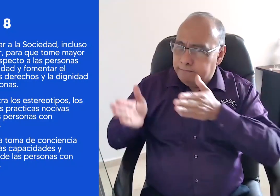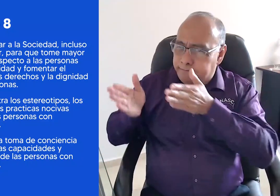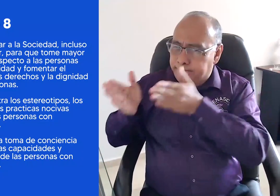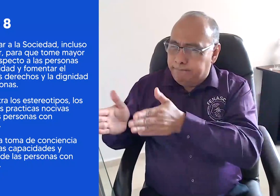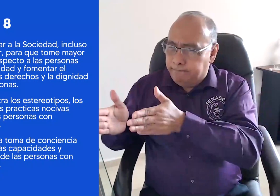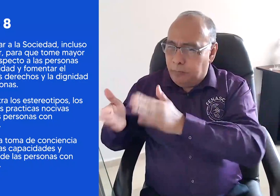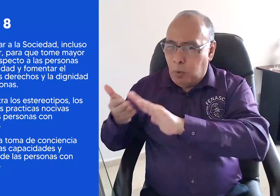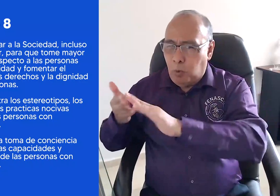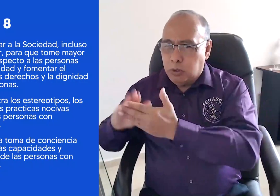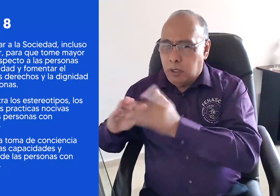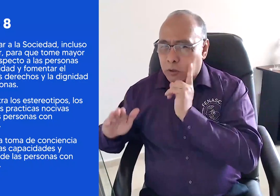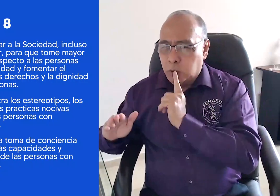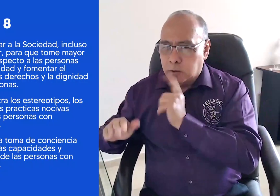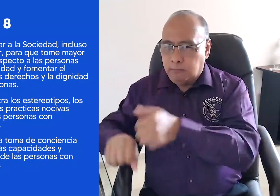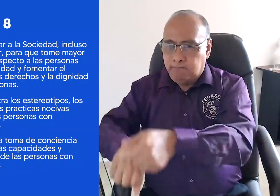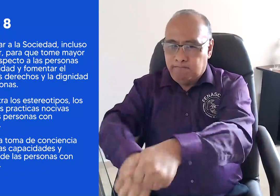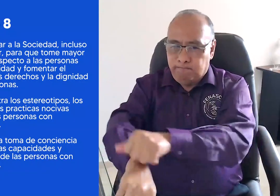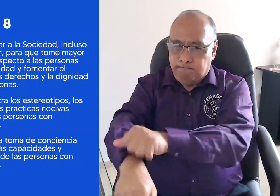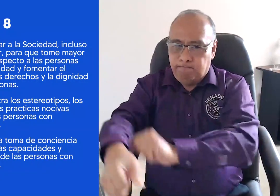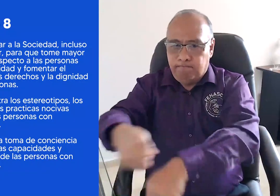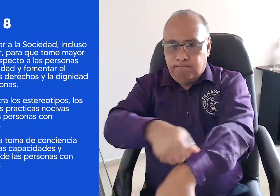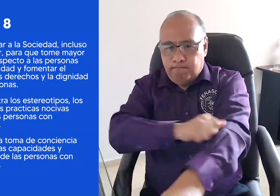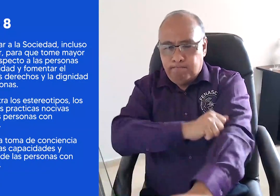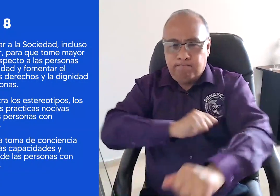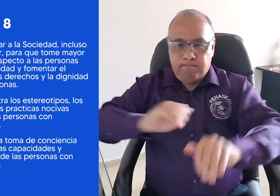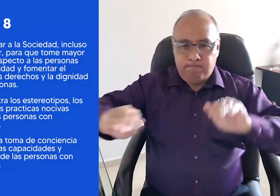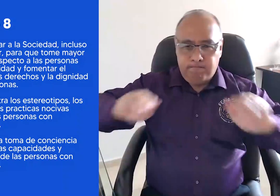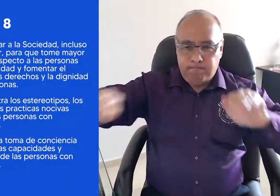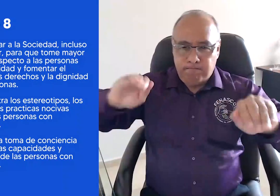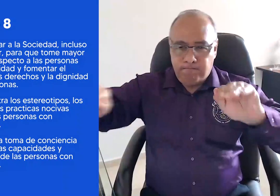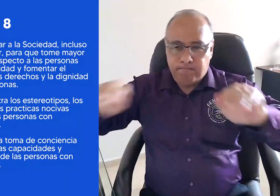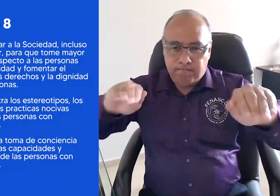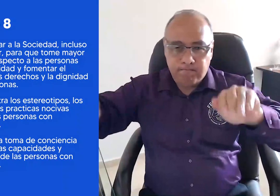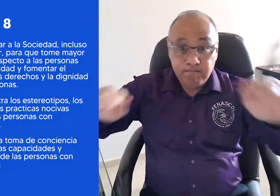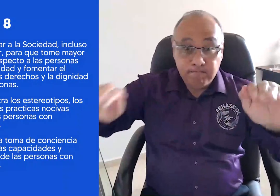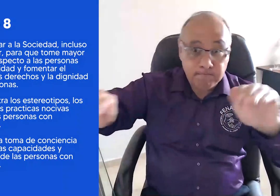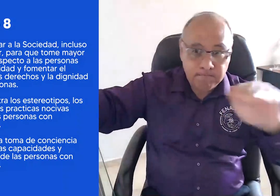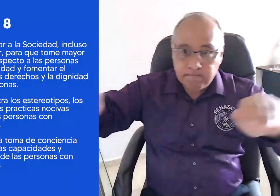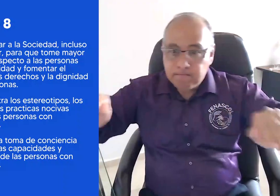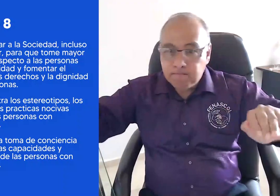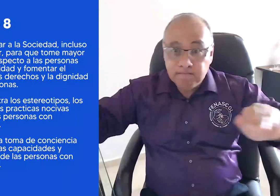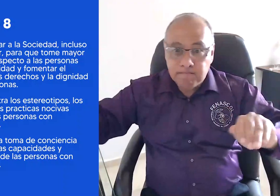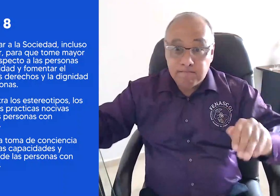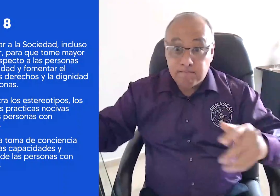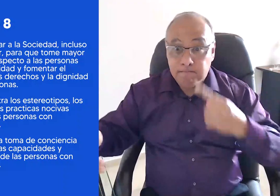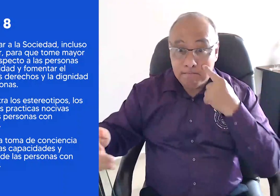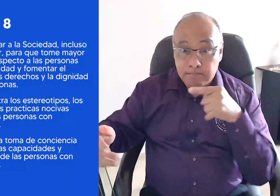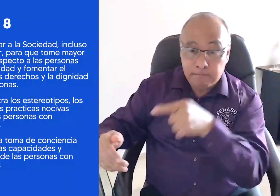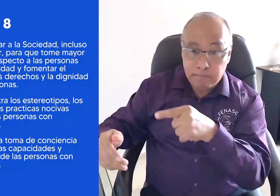la comunidad sorda, como colectivo activo realizando procesos de incidencia, haciendo